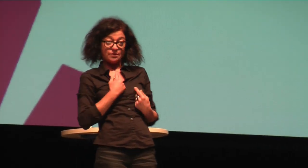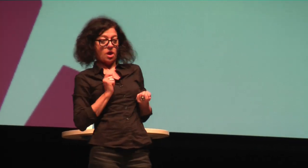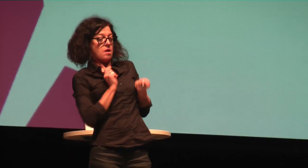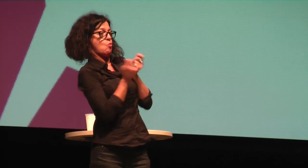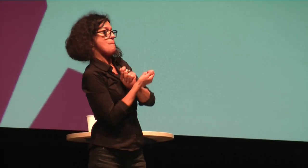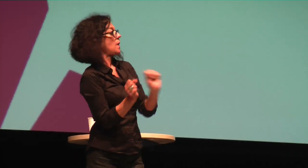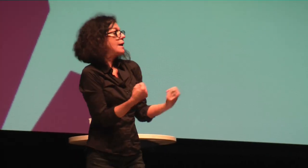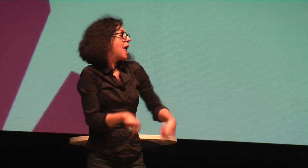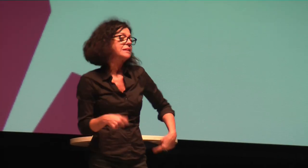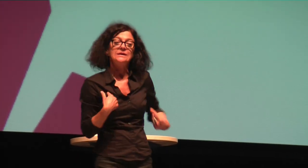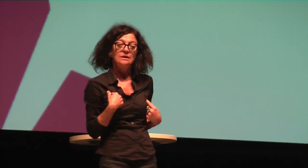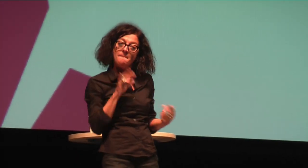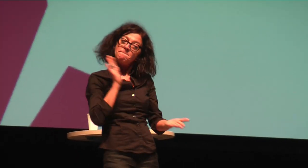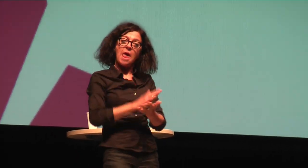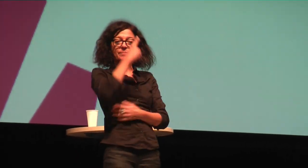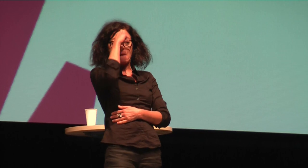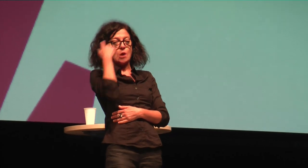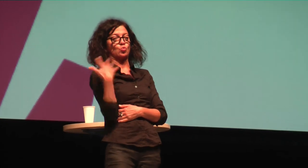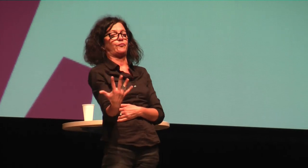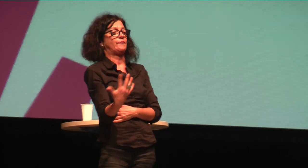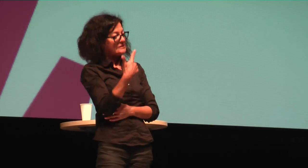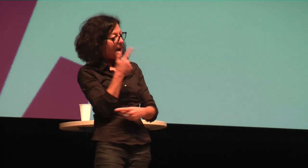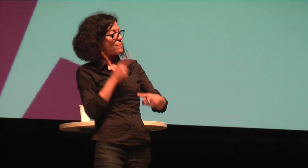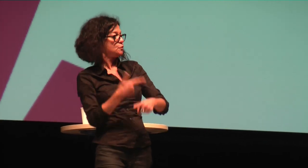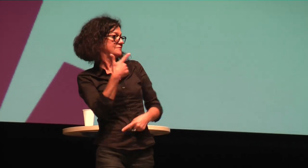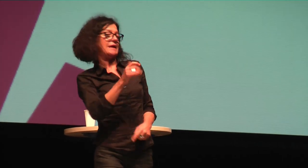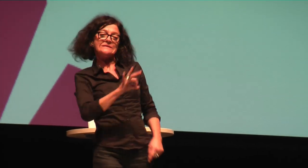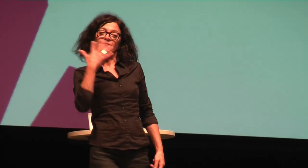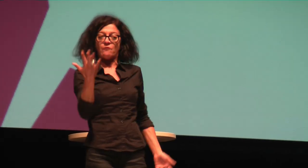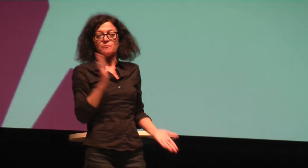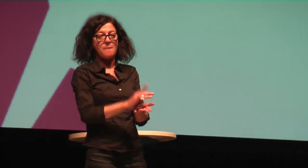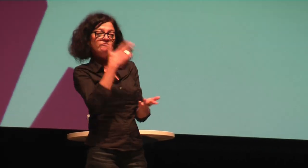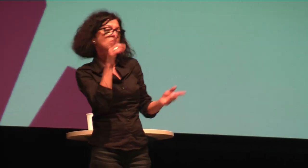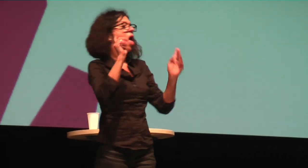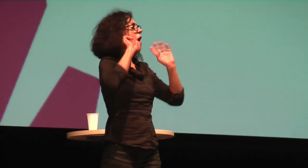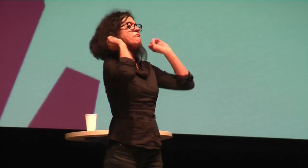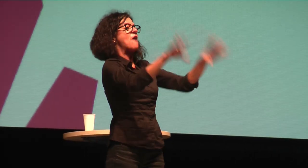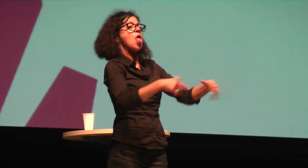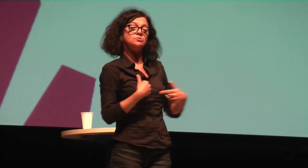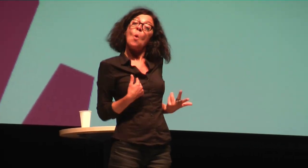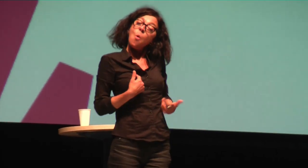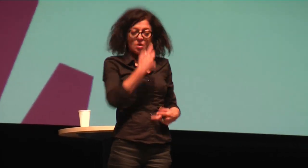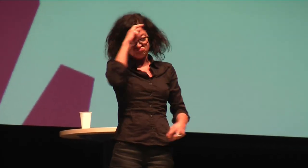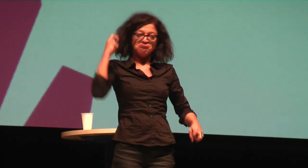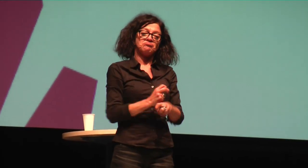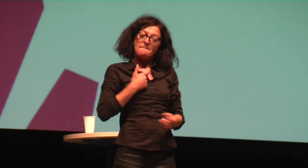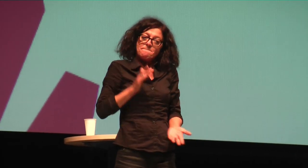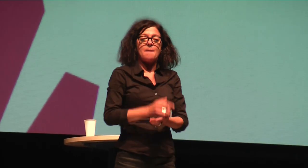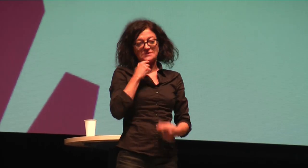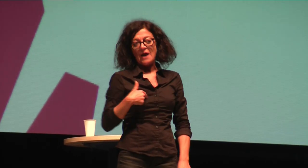ohne Erklärung gesagt bekomme, deine Meinung ist falsch, dann kann ich meine Meinung nicht verändern. Dann bleibe ich bei der Meinung, 2 plus 2